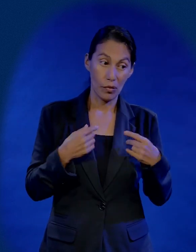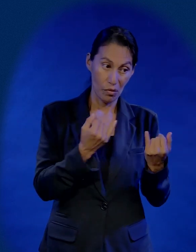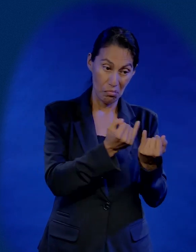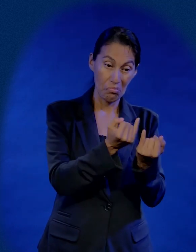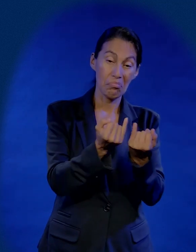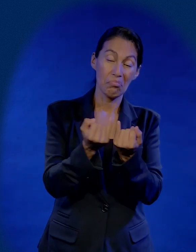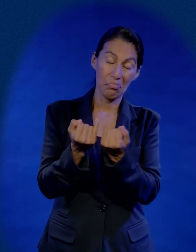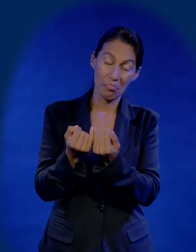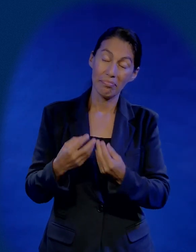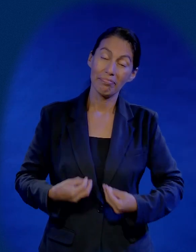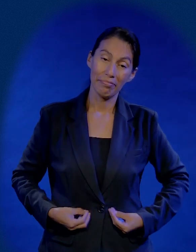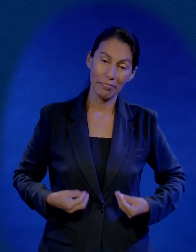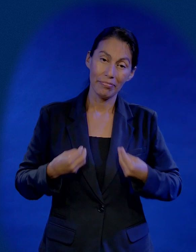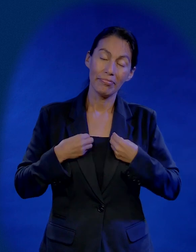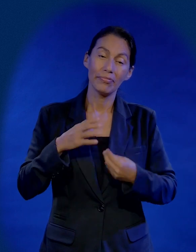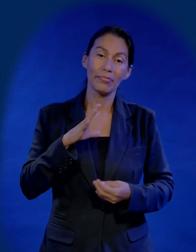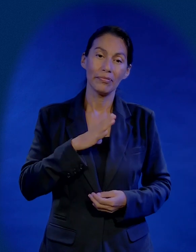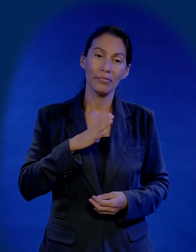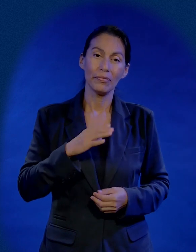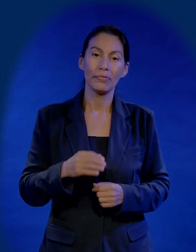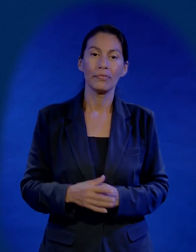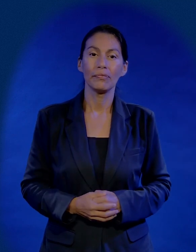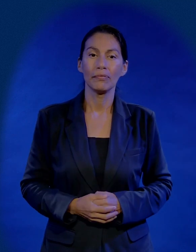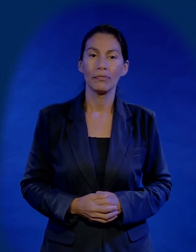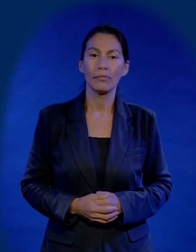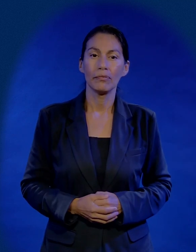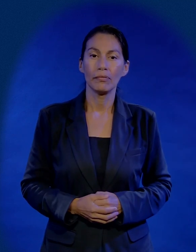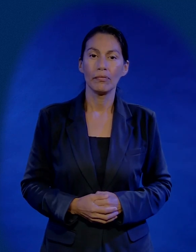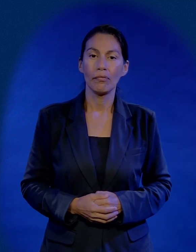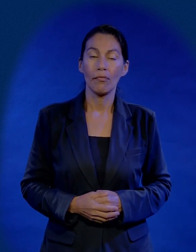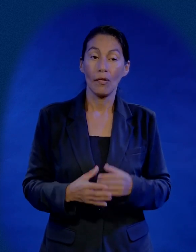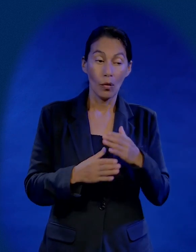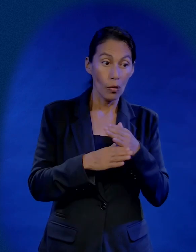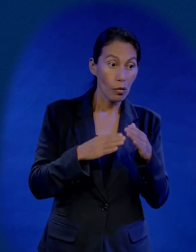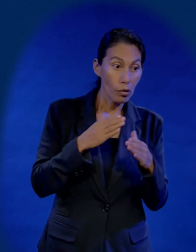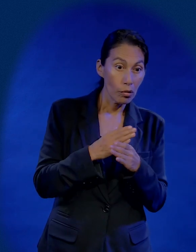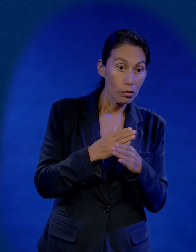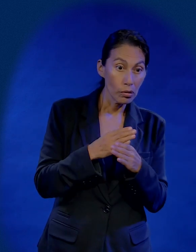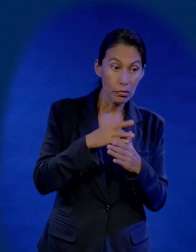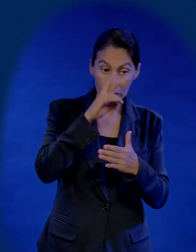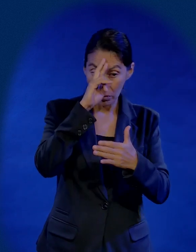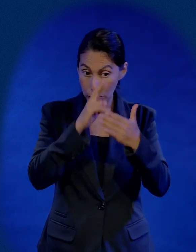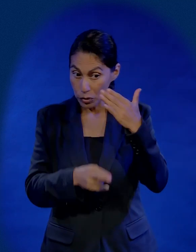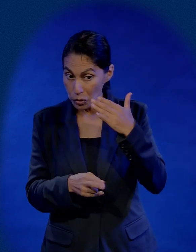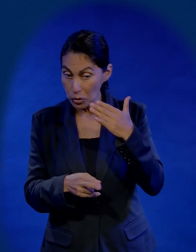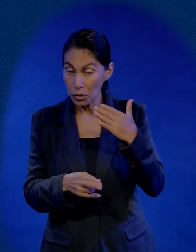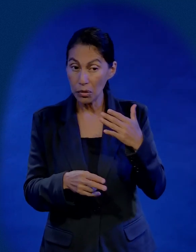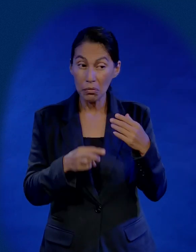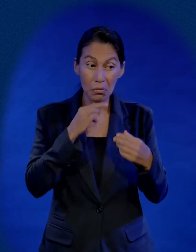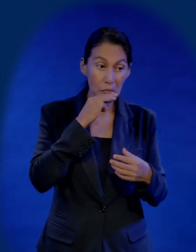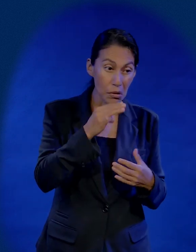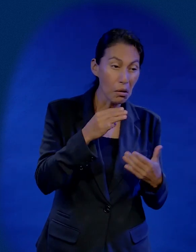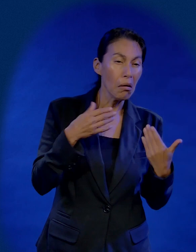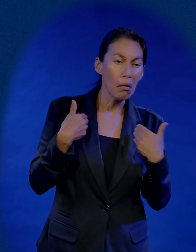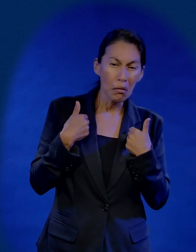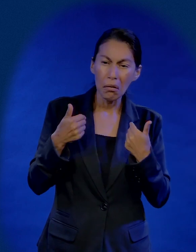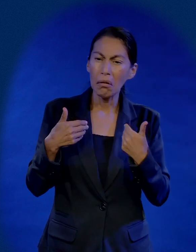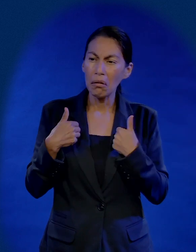y así hay mucha gente en la vida, les gustan las cosas religiosas, entienden los sermones, les